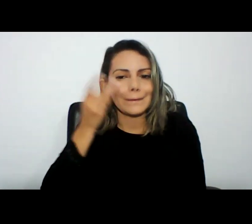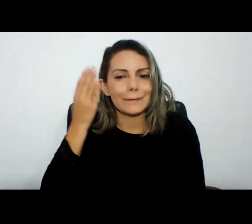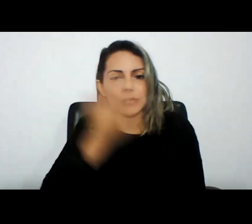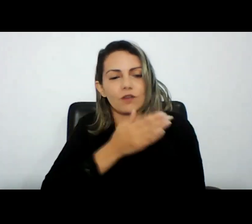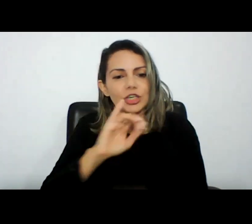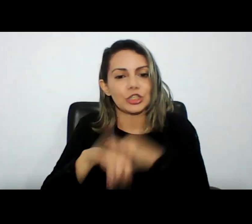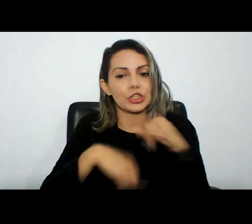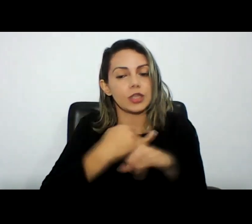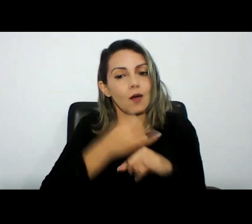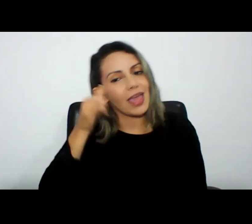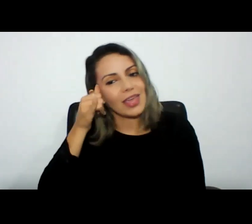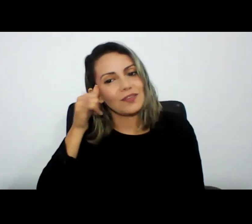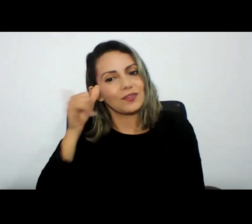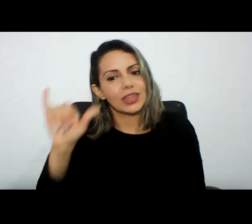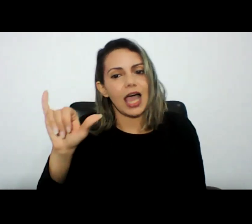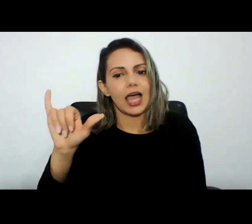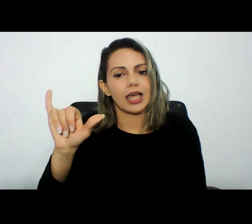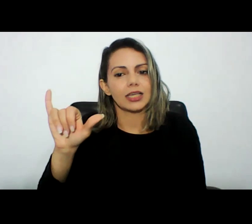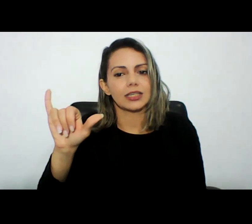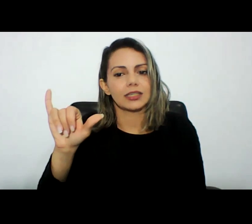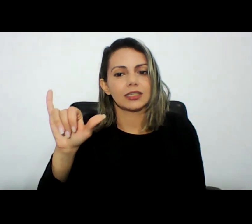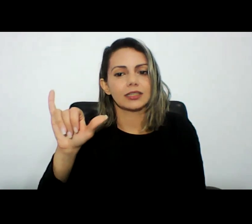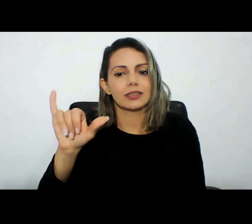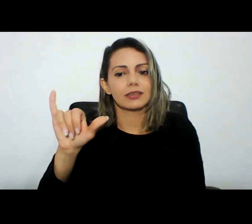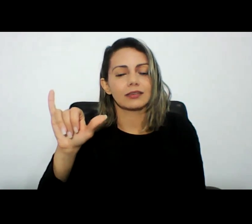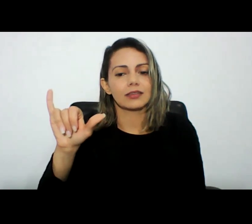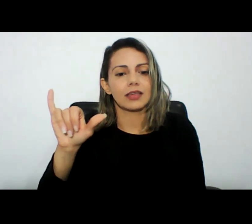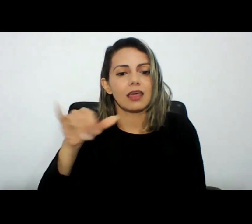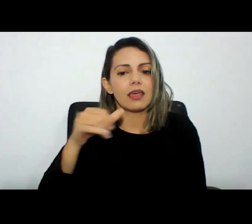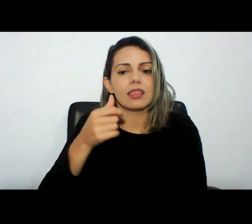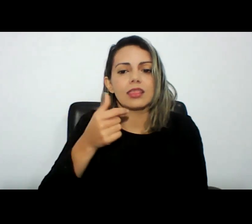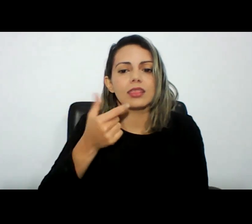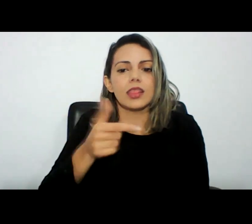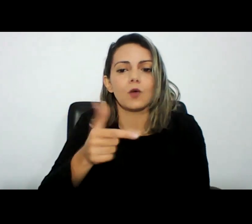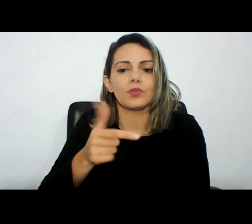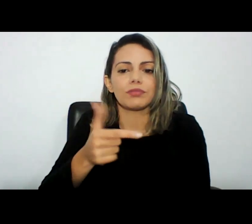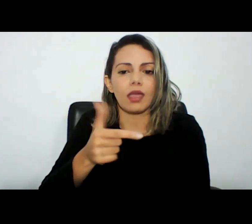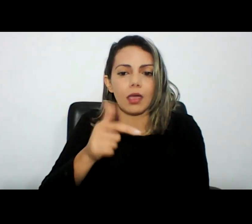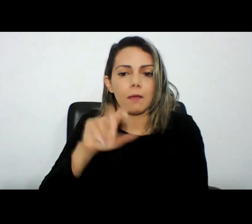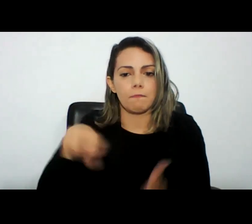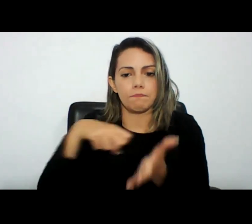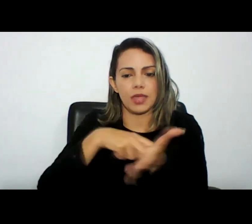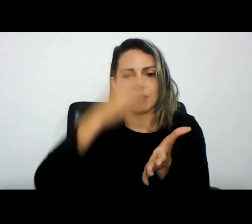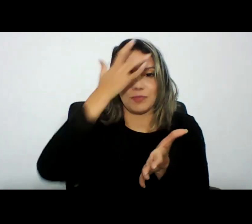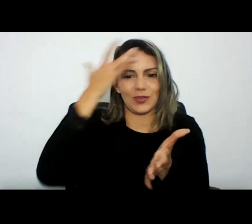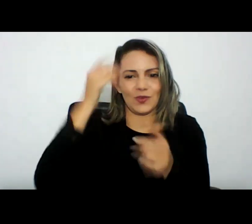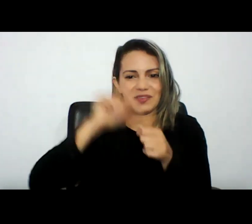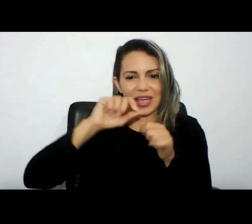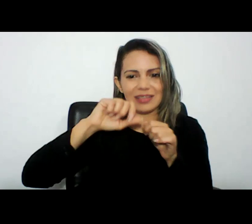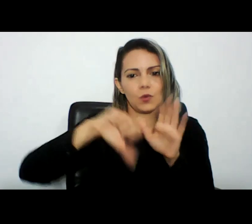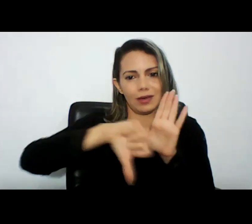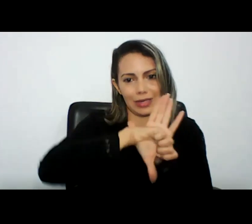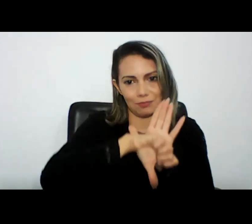a impunidade para evitar a dificuldade na persecução